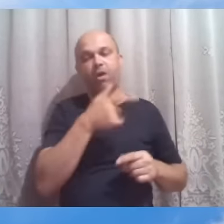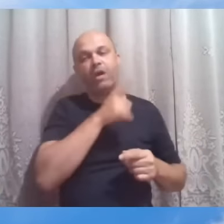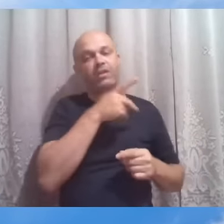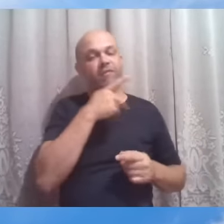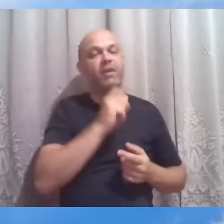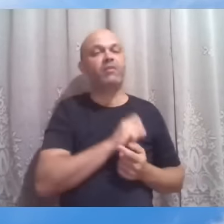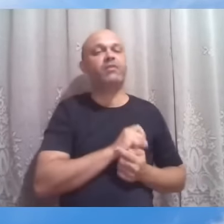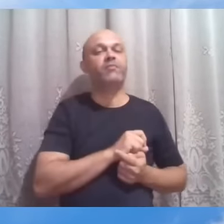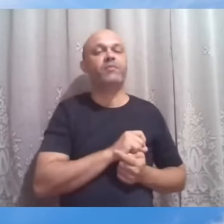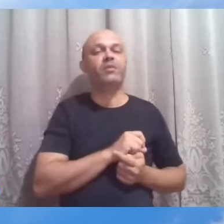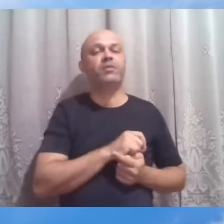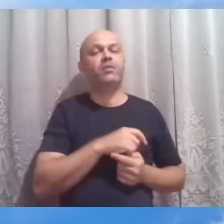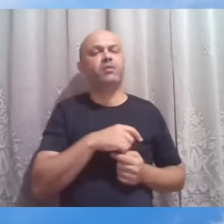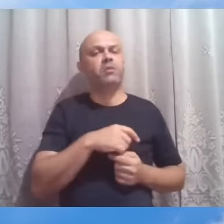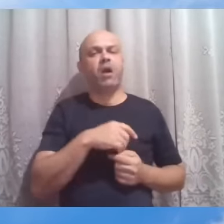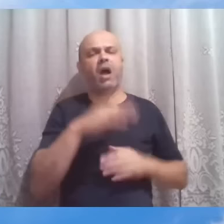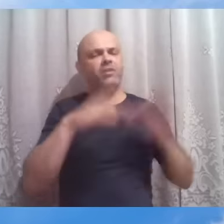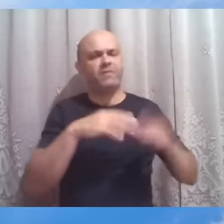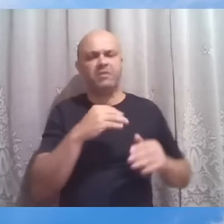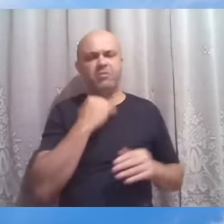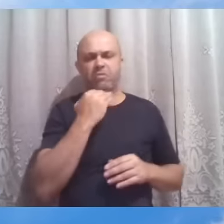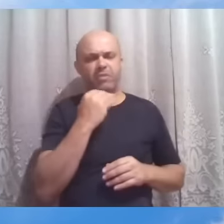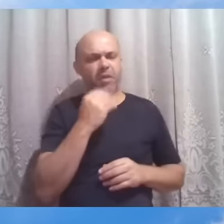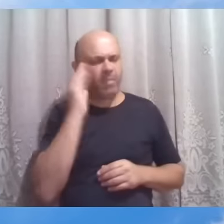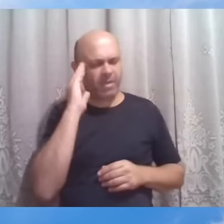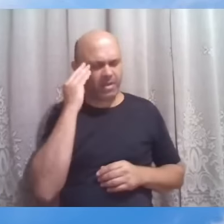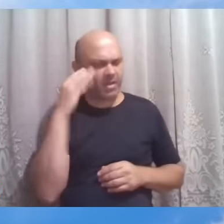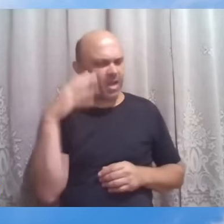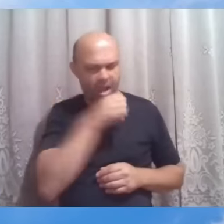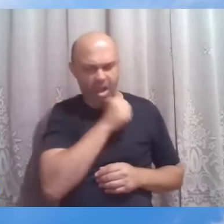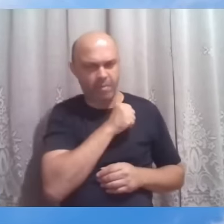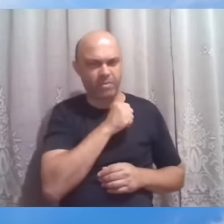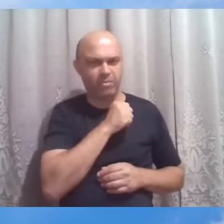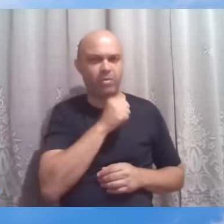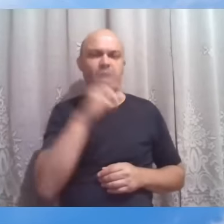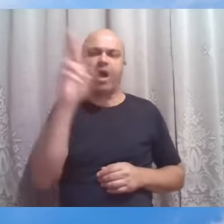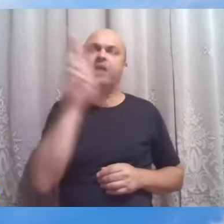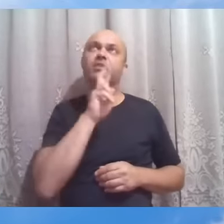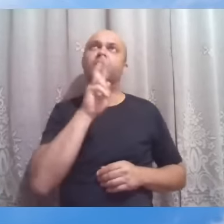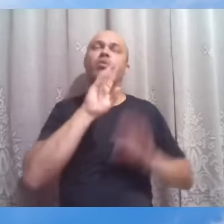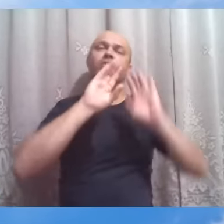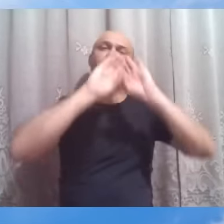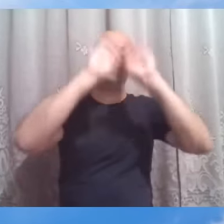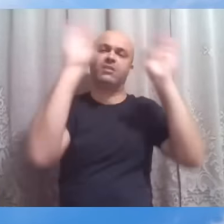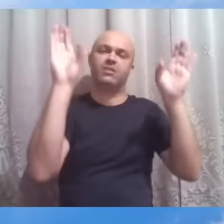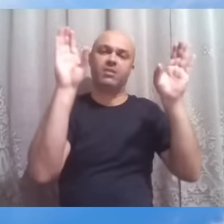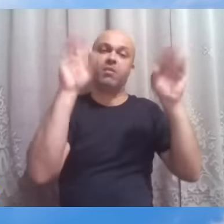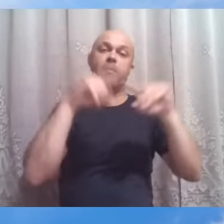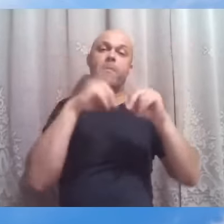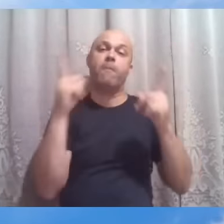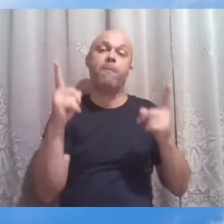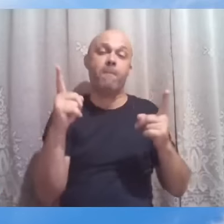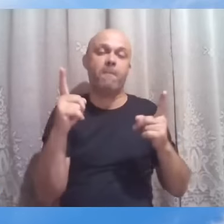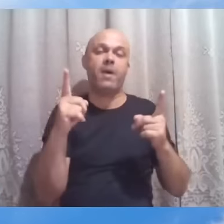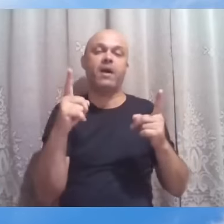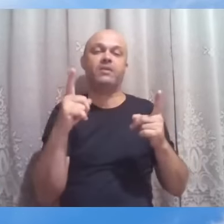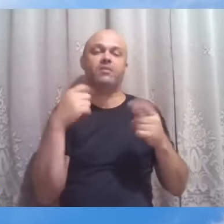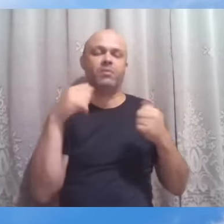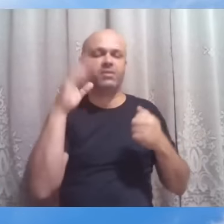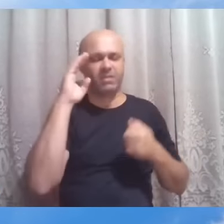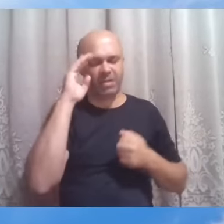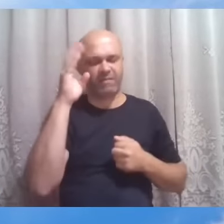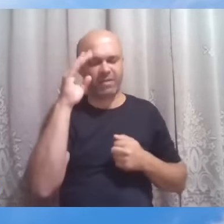possível compreender de pronto a resposta celeste em nosso caminho de luta. No entanto, nunca é demais refletir para